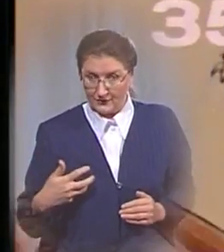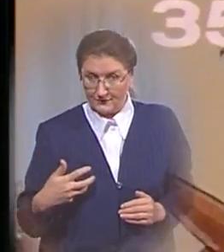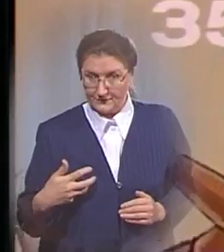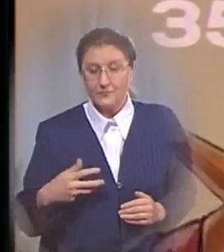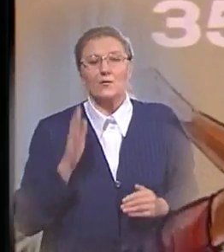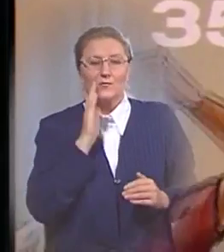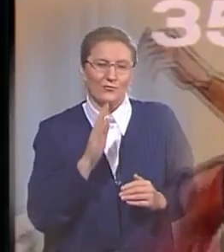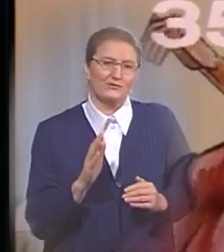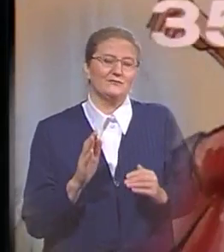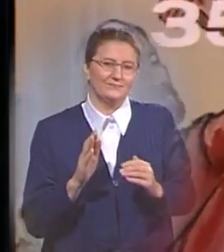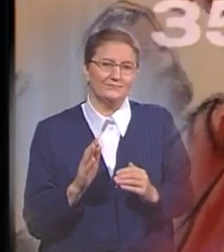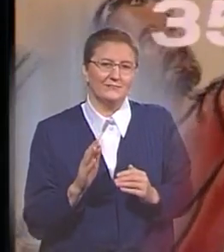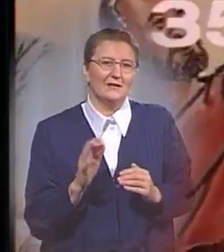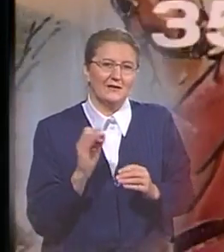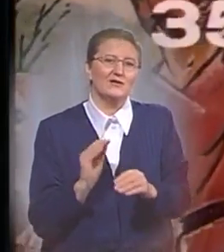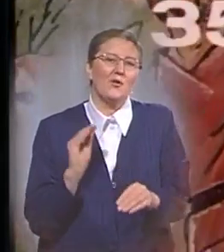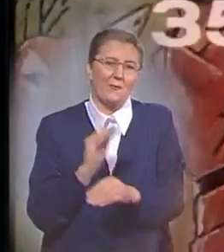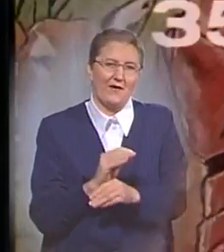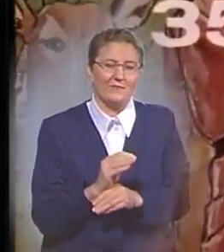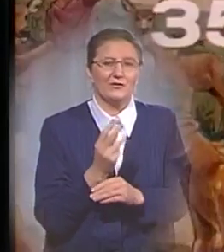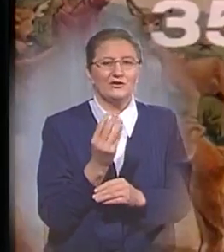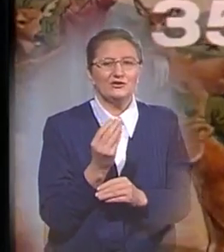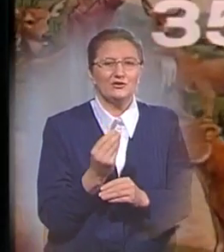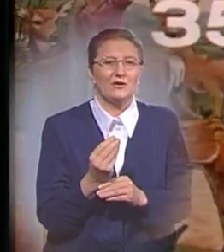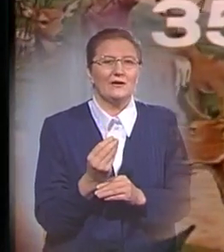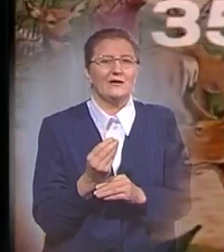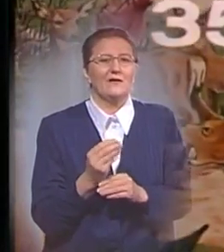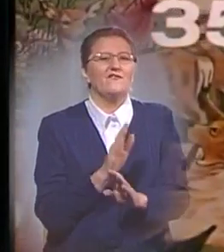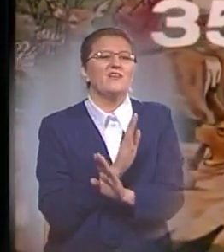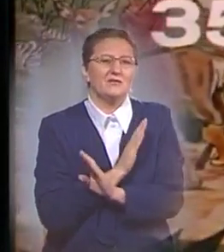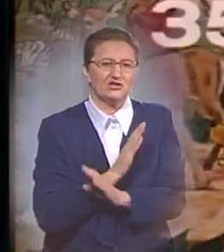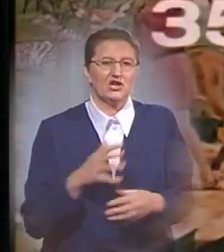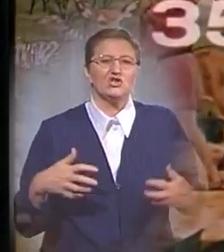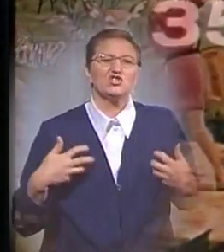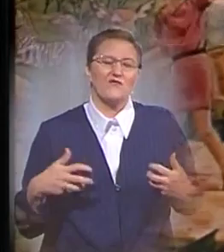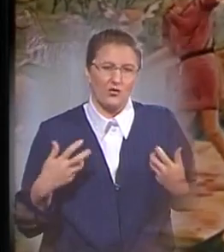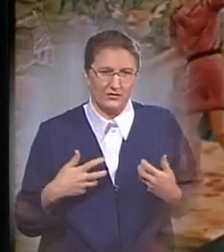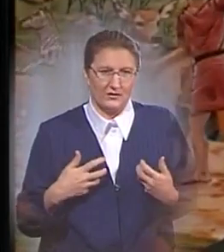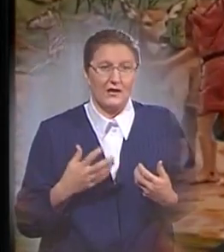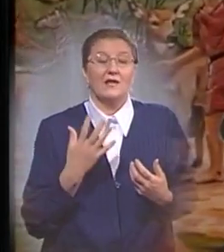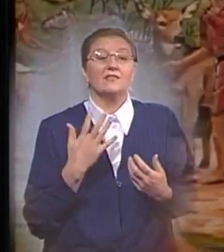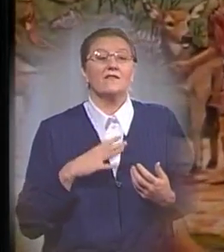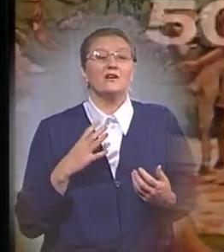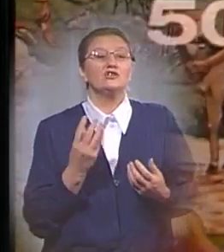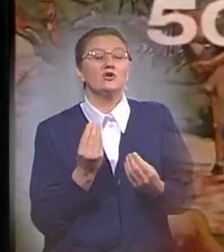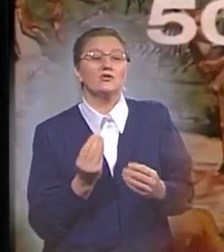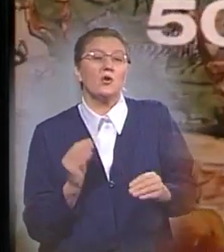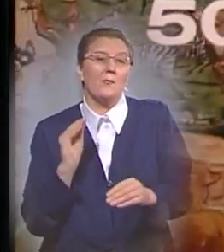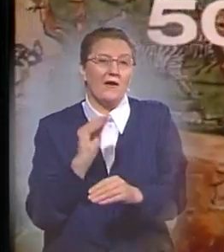великодушными и добавим к этому некоторое количество вымерших животных, а затем еще какое-то количество для